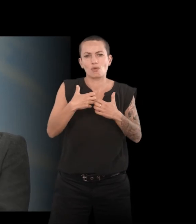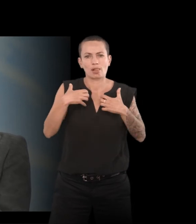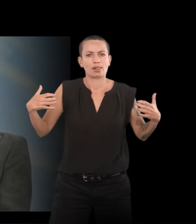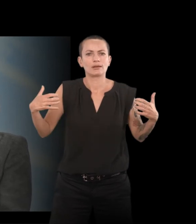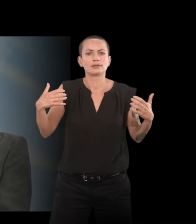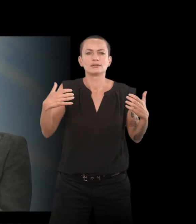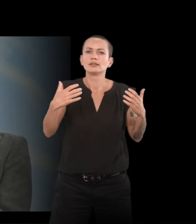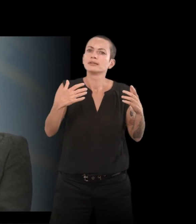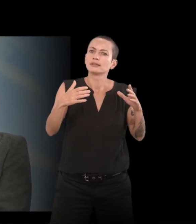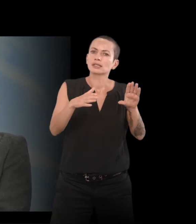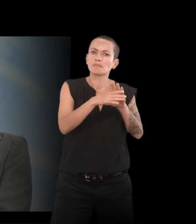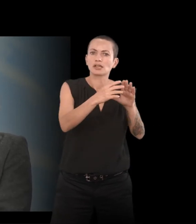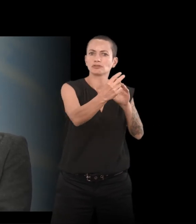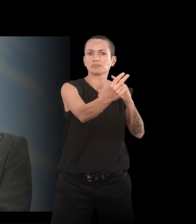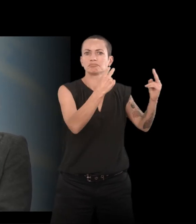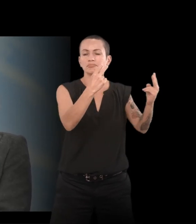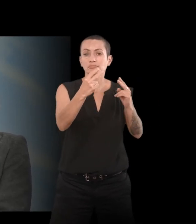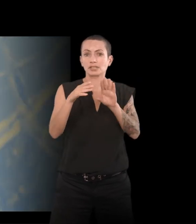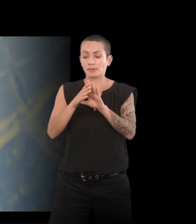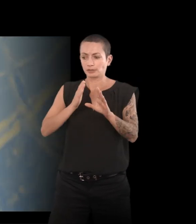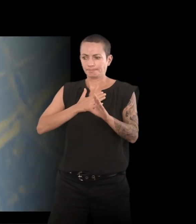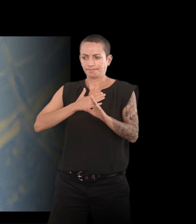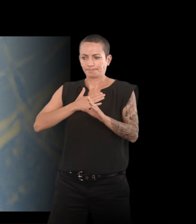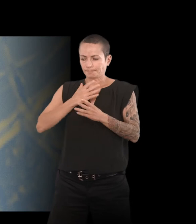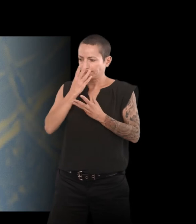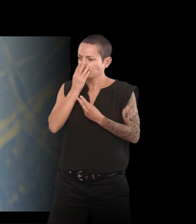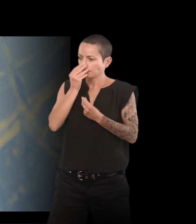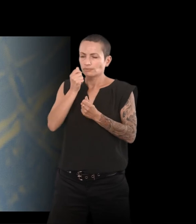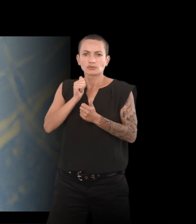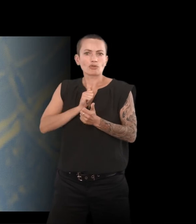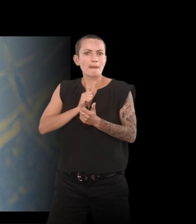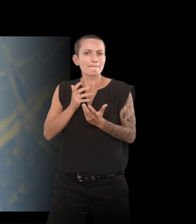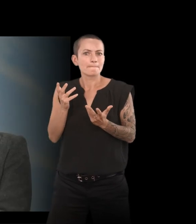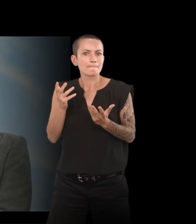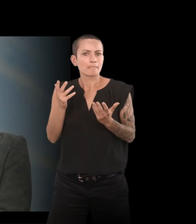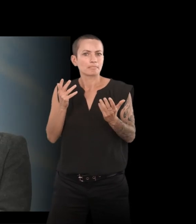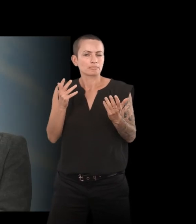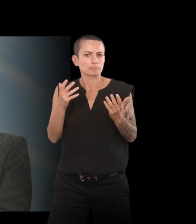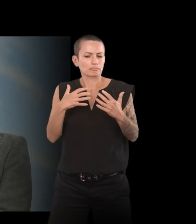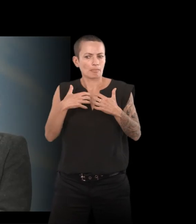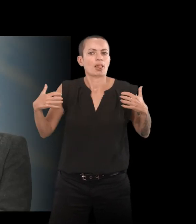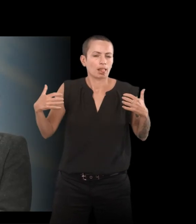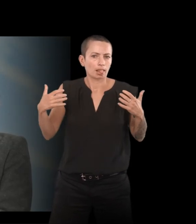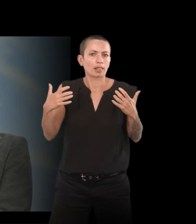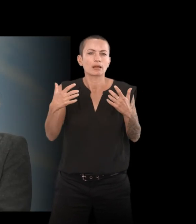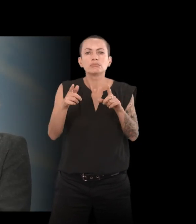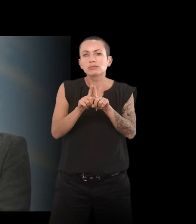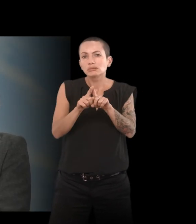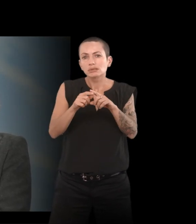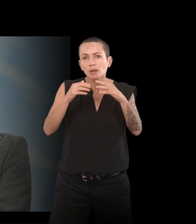cette image qu'on voit aux autres, cette image qu'on ressent de soi. Et oui, toutes ces émotions. Moi, je sais que votre livre,